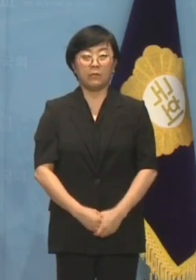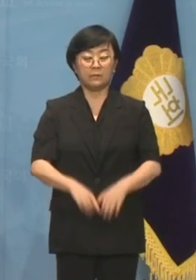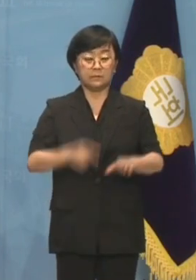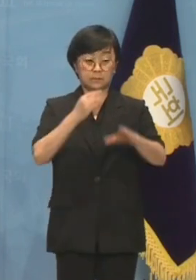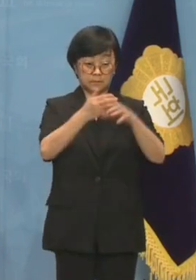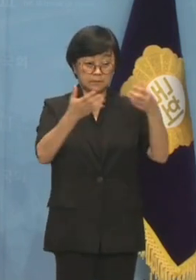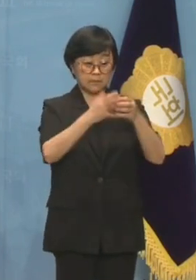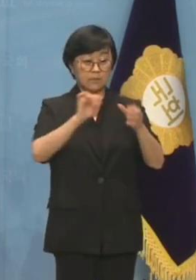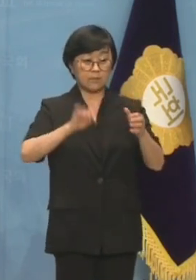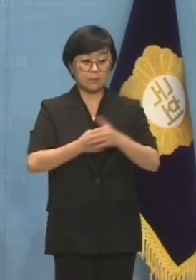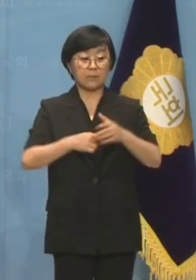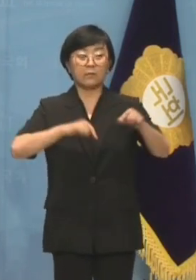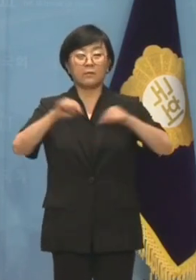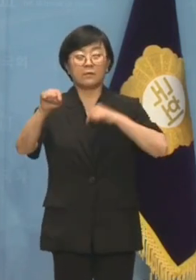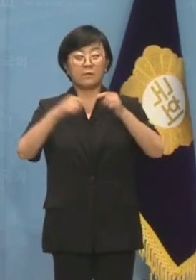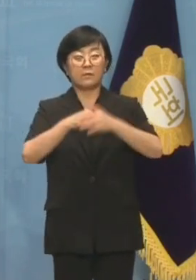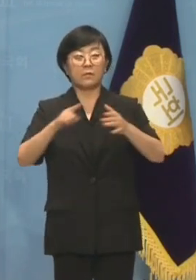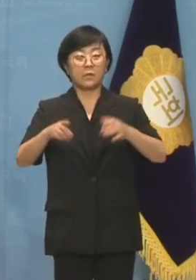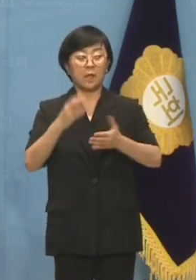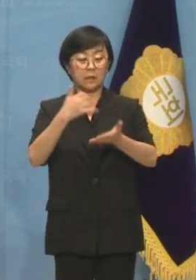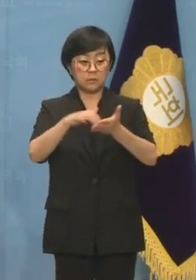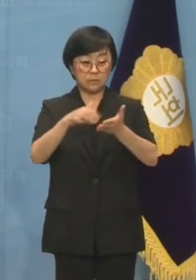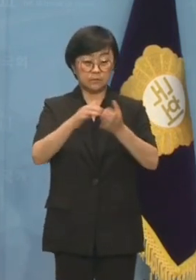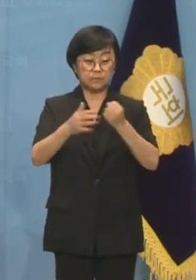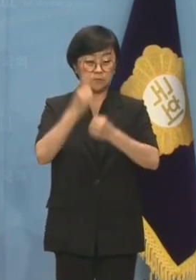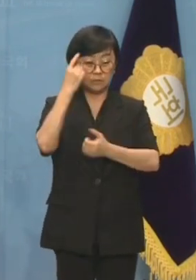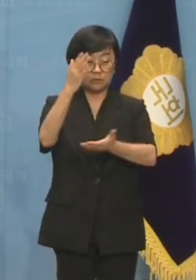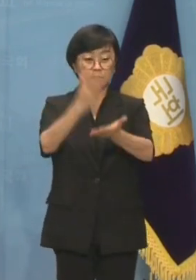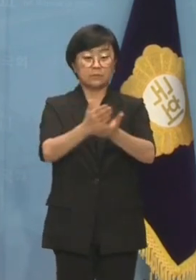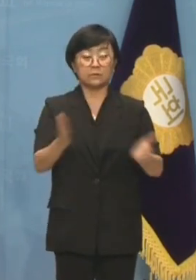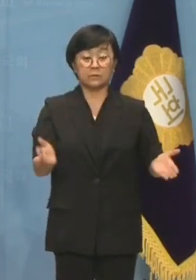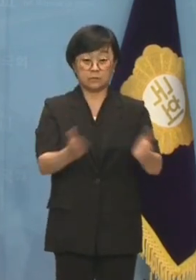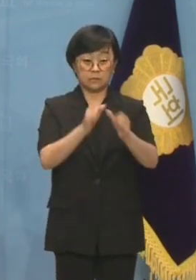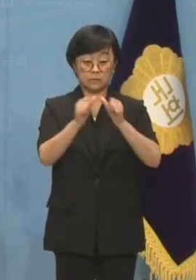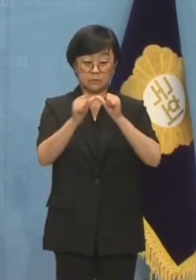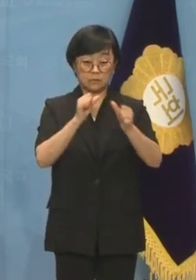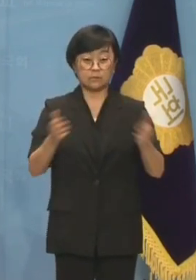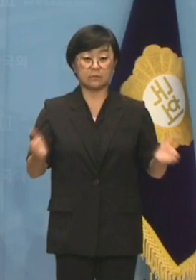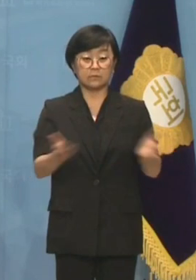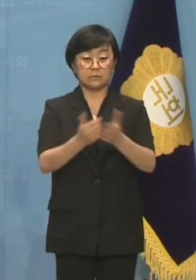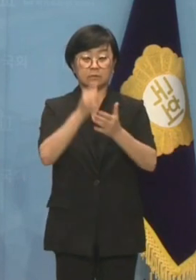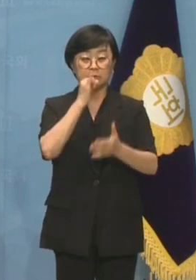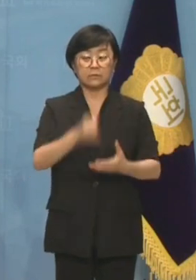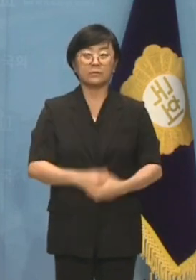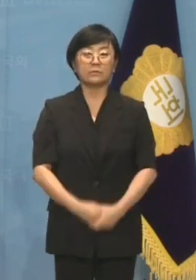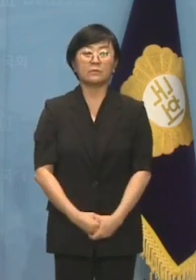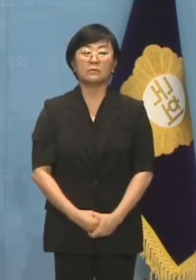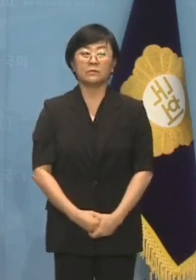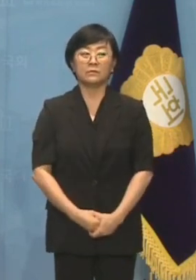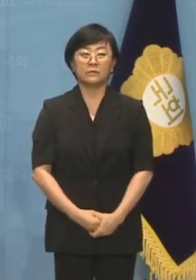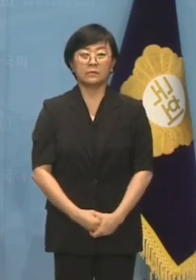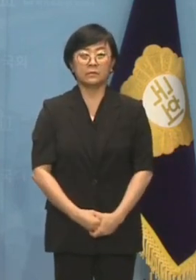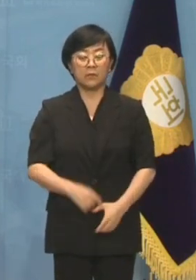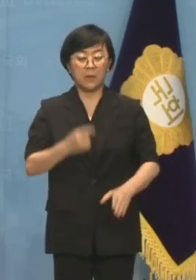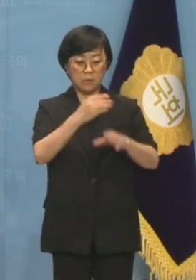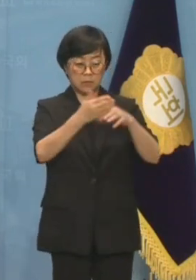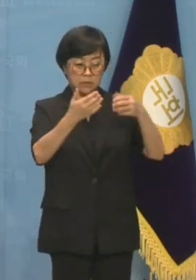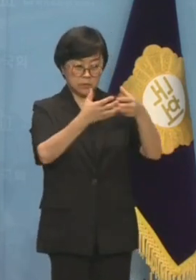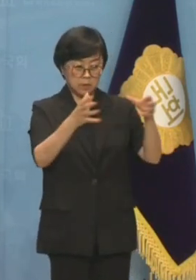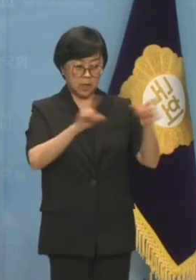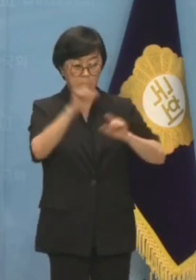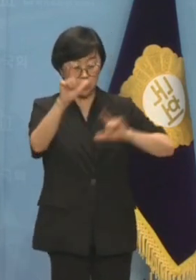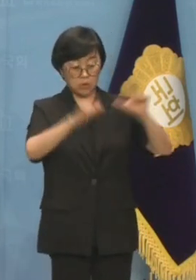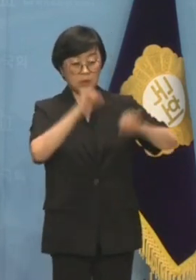민주당은 자신들의 정치적 득실만 샘하며 묻지마 선동, 거짓 선동을 쏟아내고 있습니다. 민주당